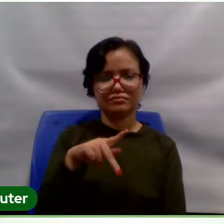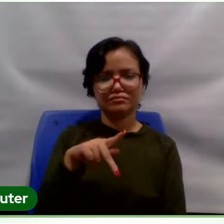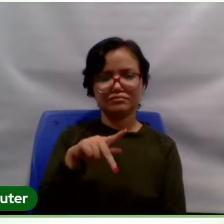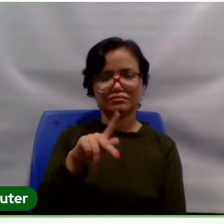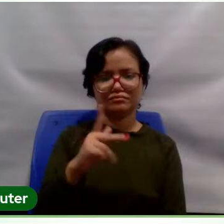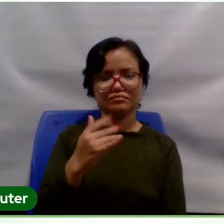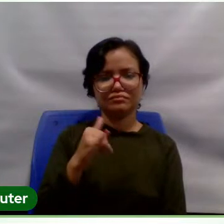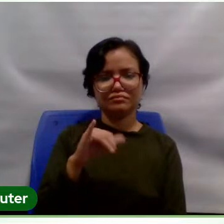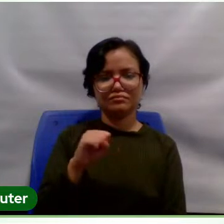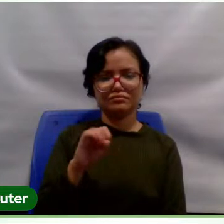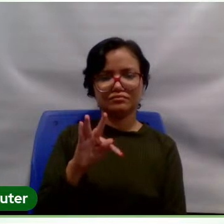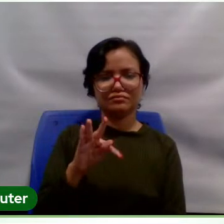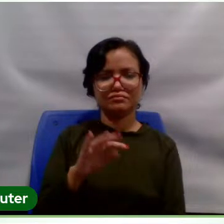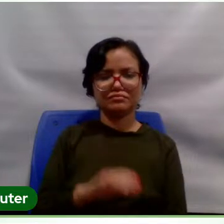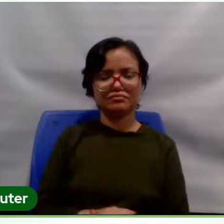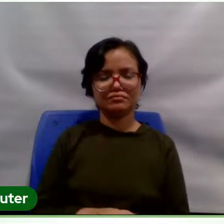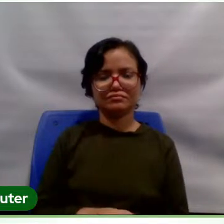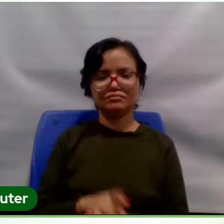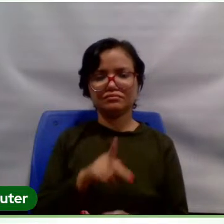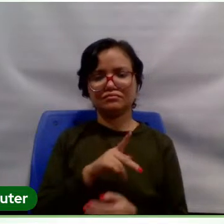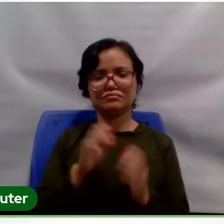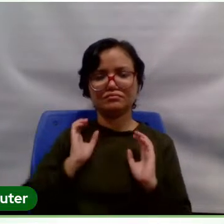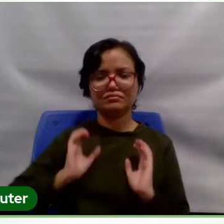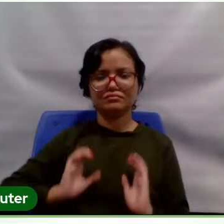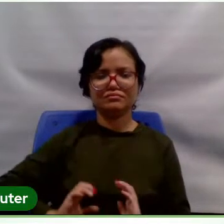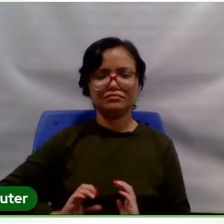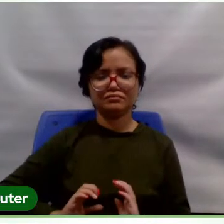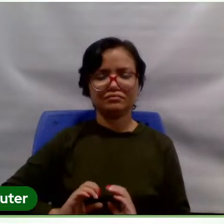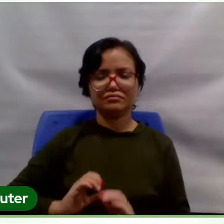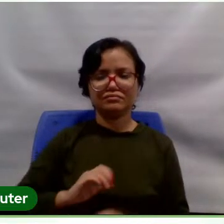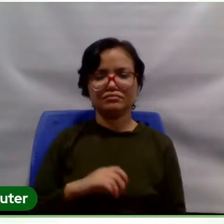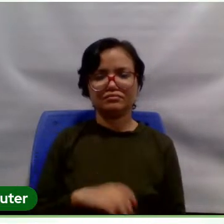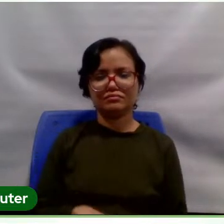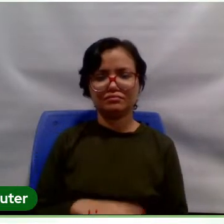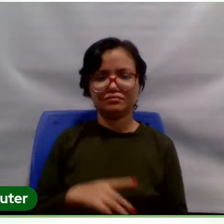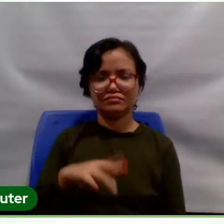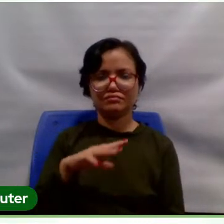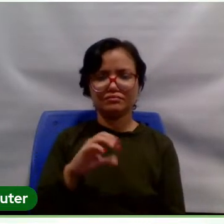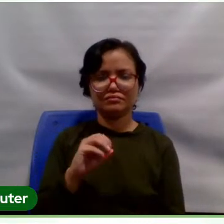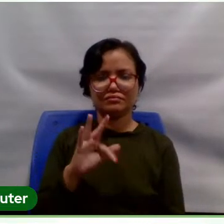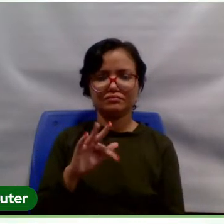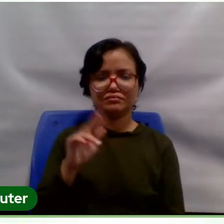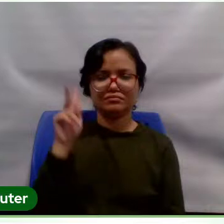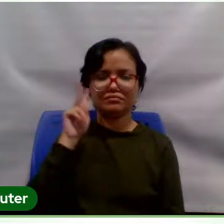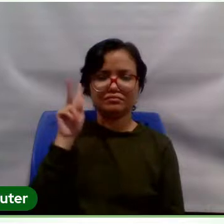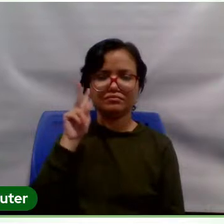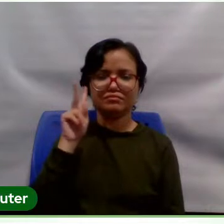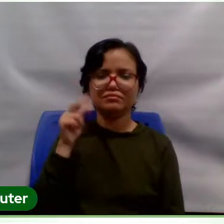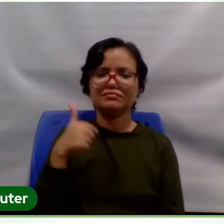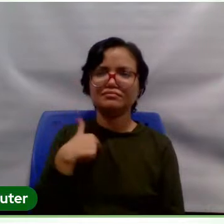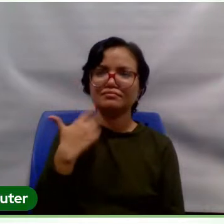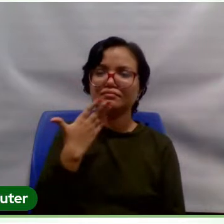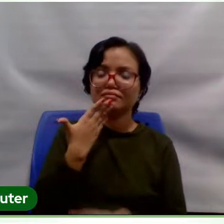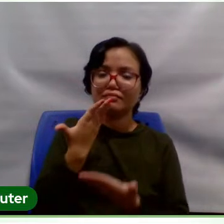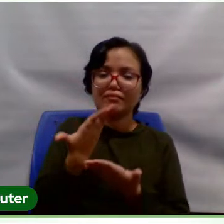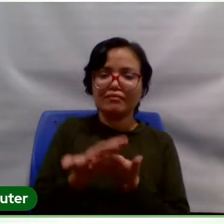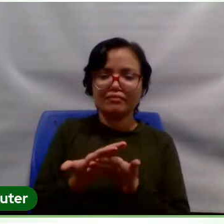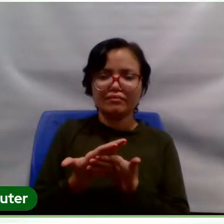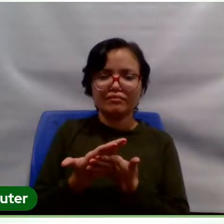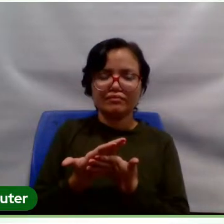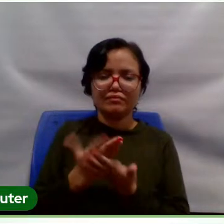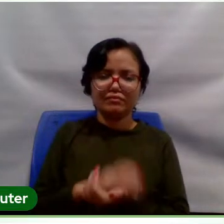a coordenadora do Prof. História Nível Nacional, deu uma palestra sobre o Prof. História. E eu fiquei encantada. E eu